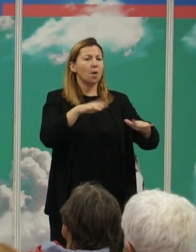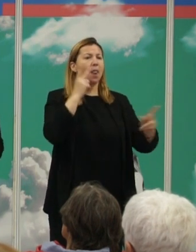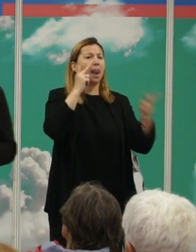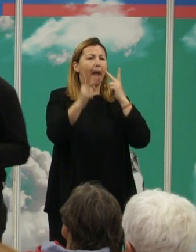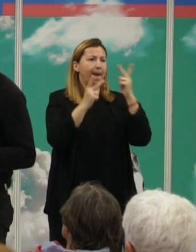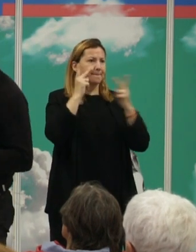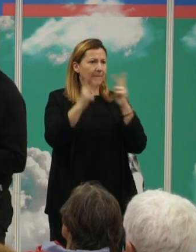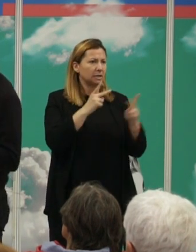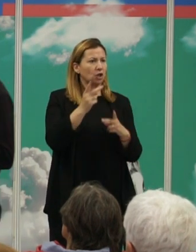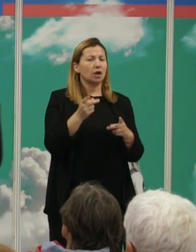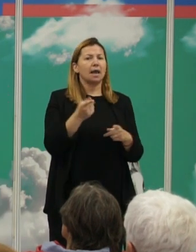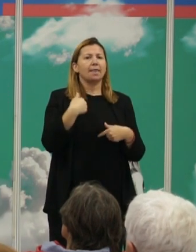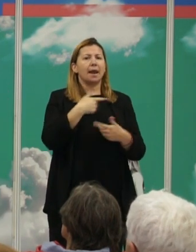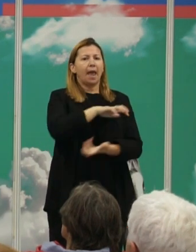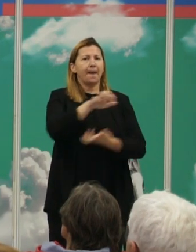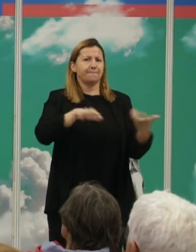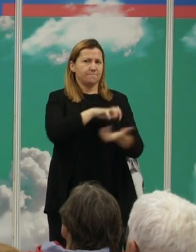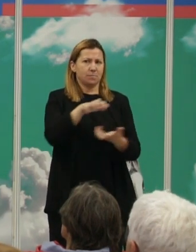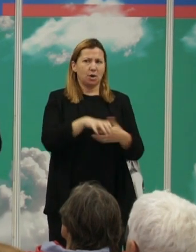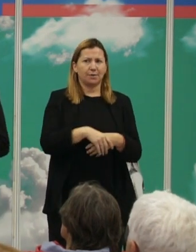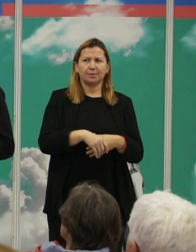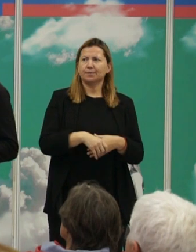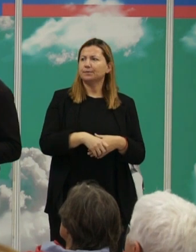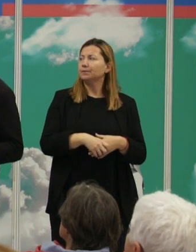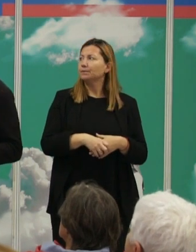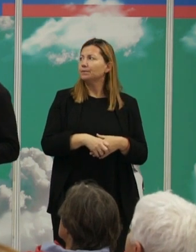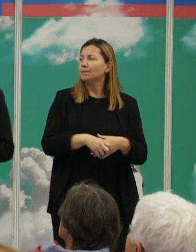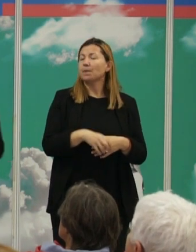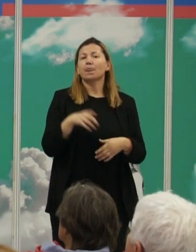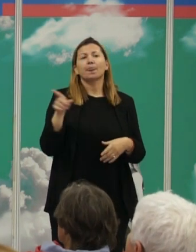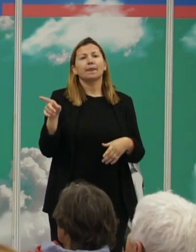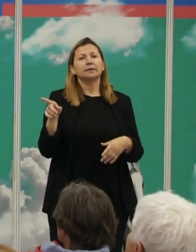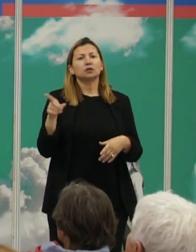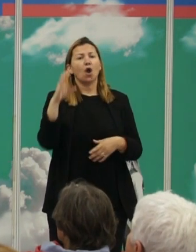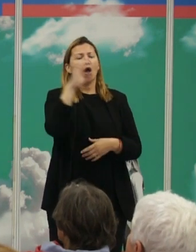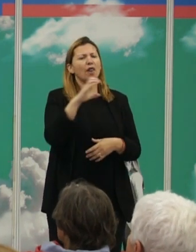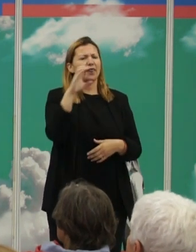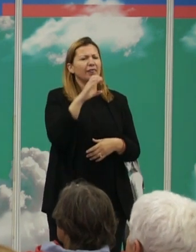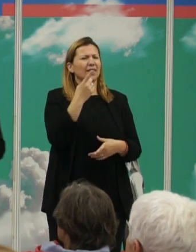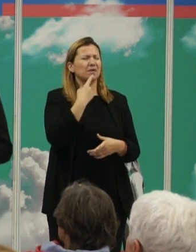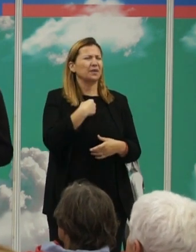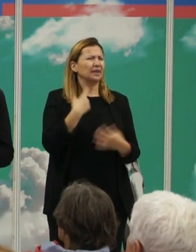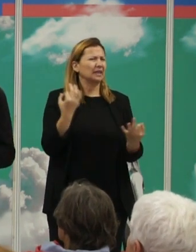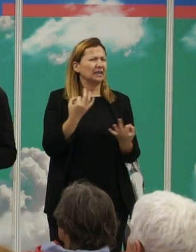la violencia en seres humanos. ¿Qué nos dicen ciencias un poco más